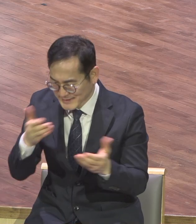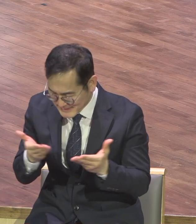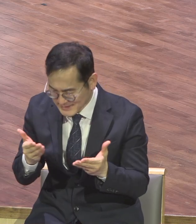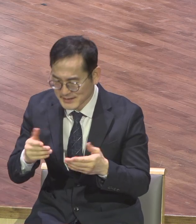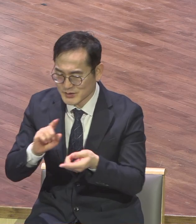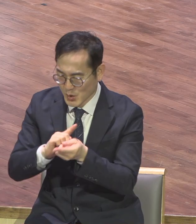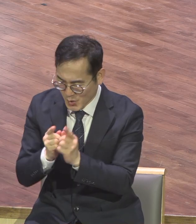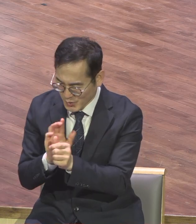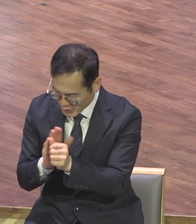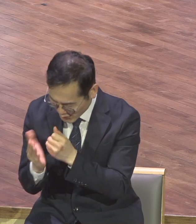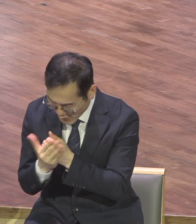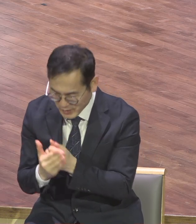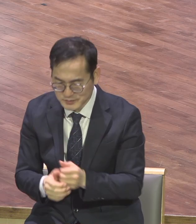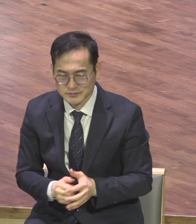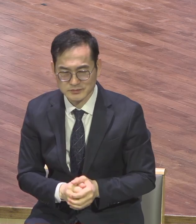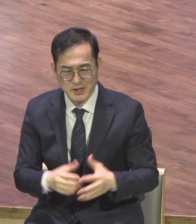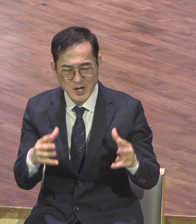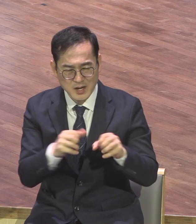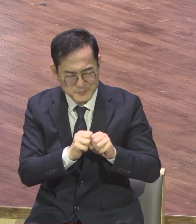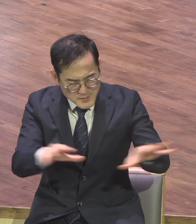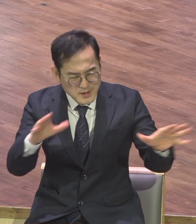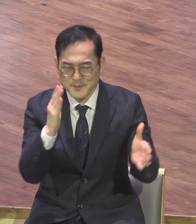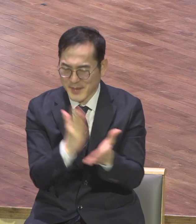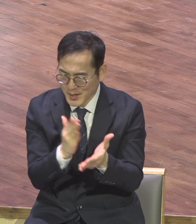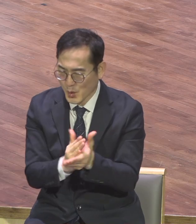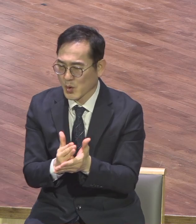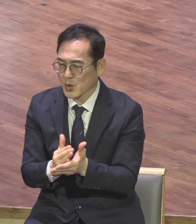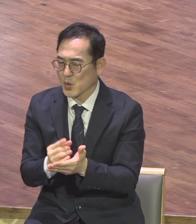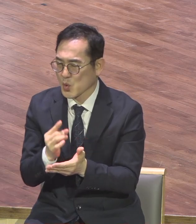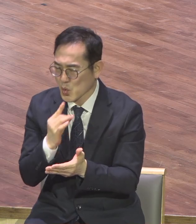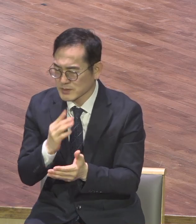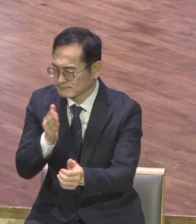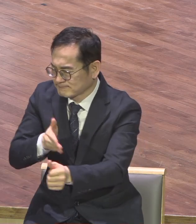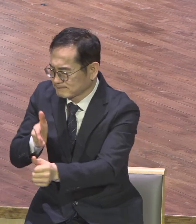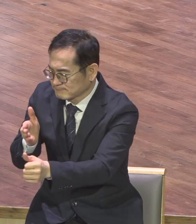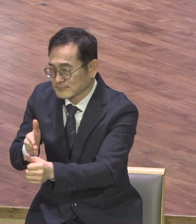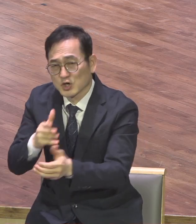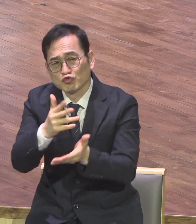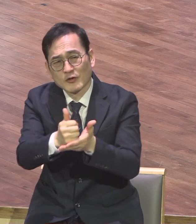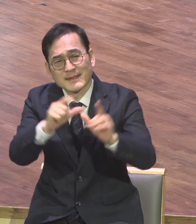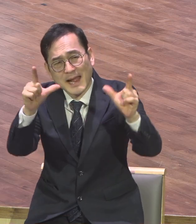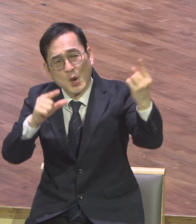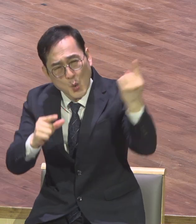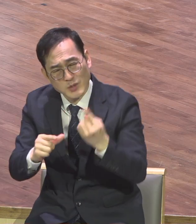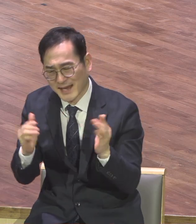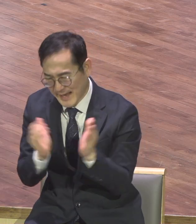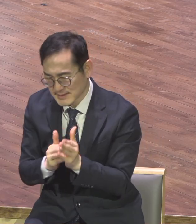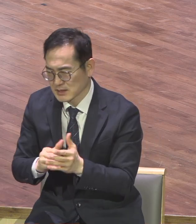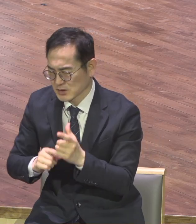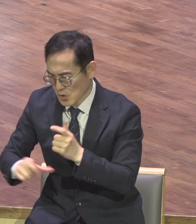사람들의 습관과 같이 하지 말고 오직 권하여 그날이 가까움을 볼 수 있도록 더욱 그리하자